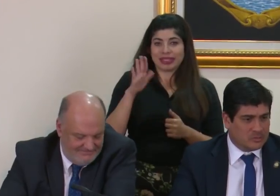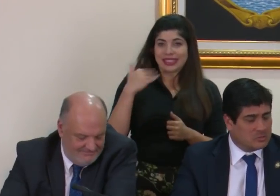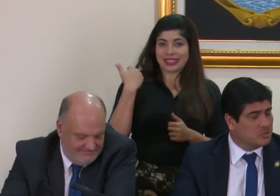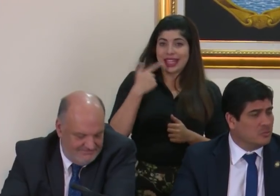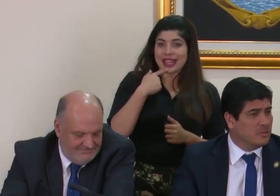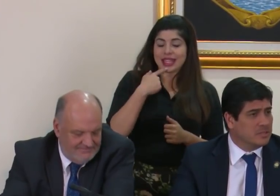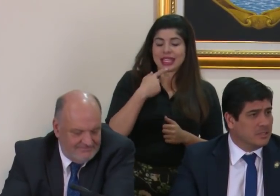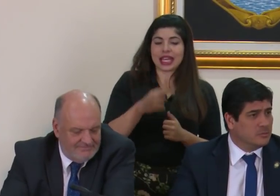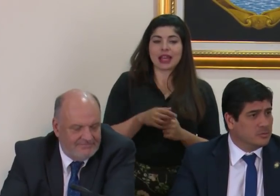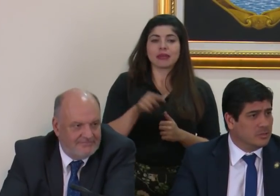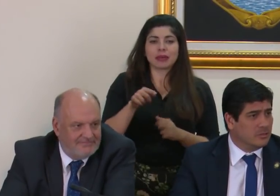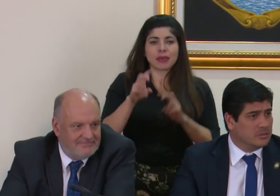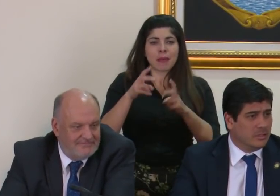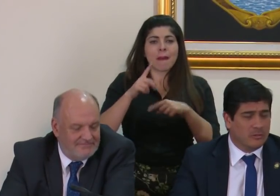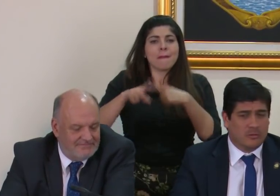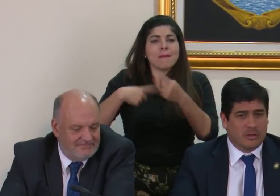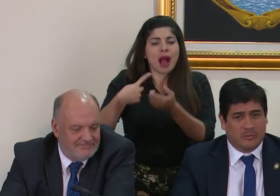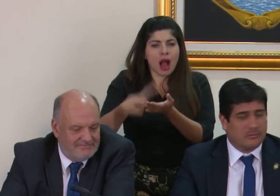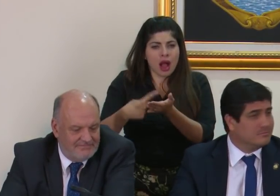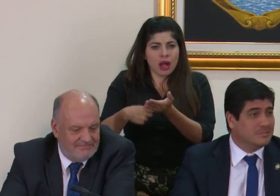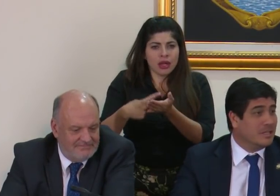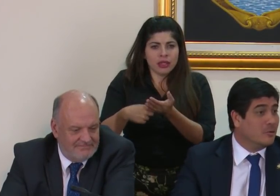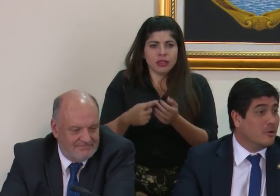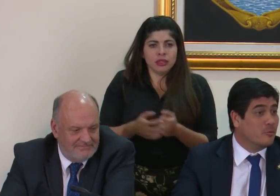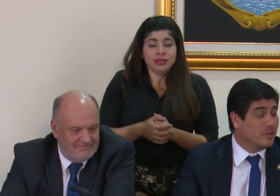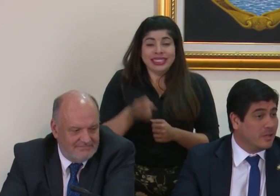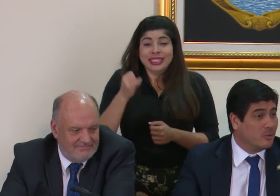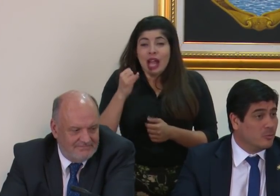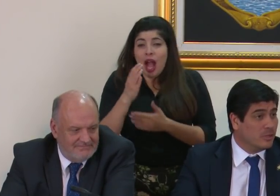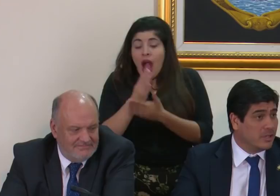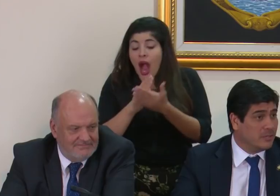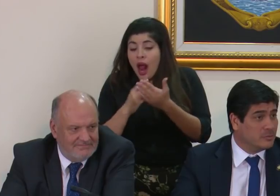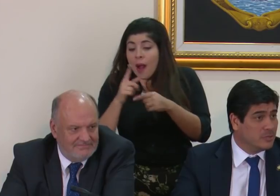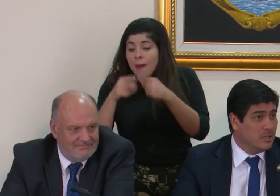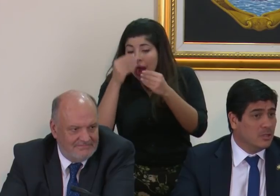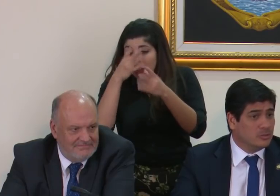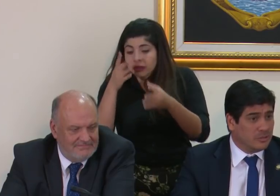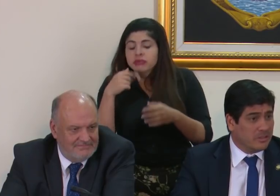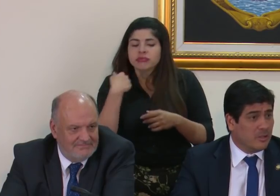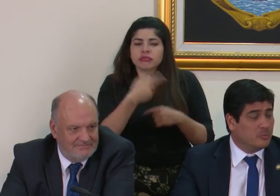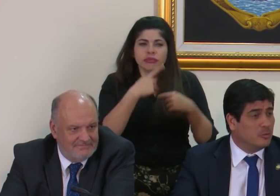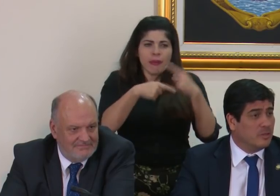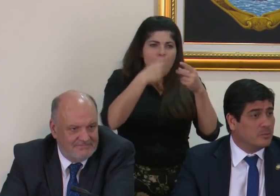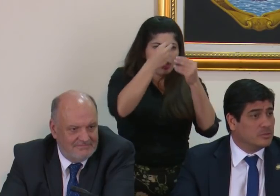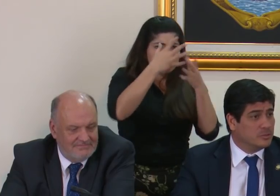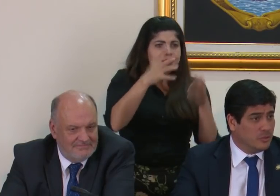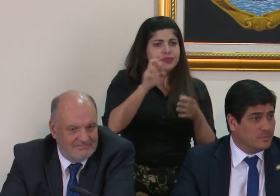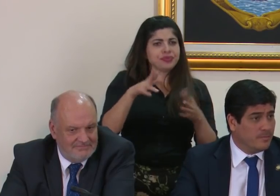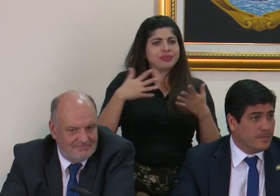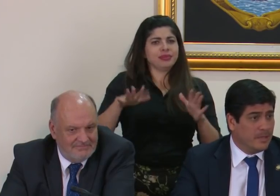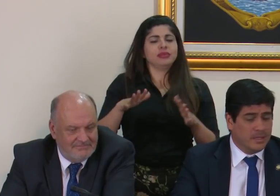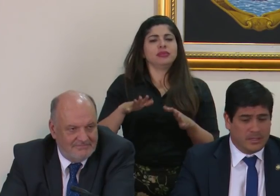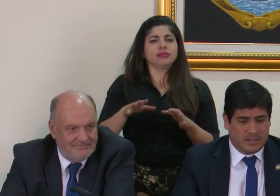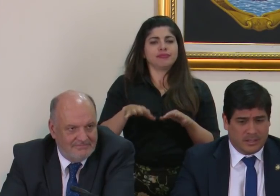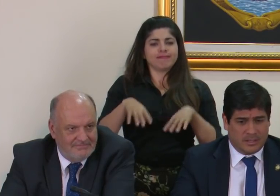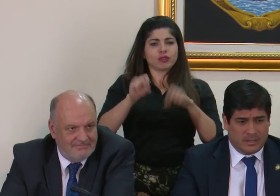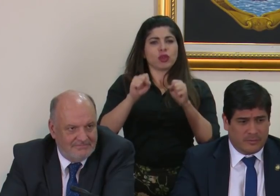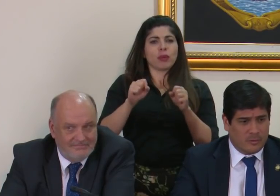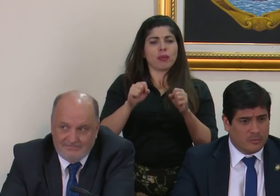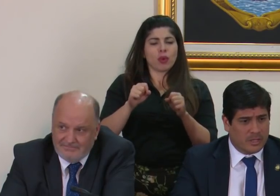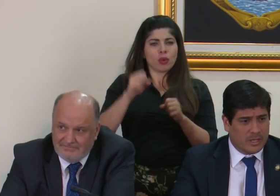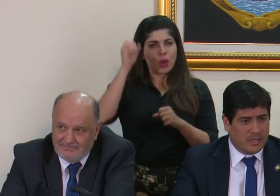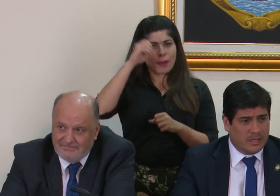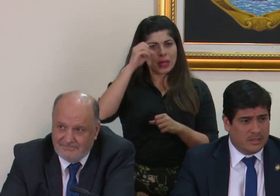es algo que nosotros conversaremos si hay algo que si hay algo que comunicar lo comunicaremos Costa Rica adoptó una posición que